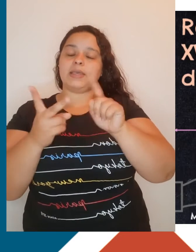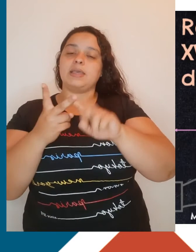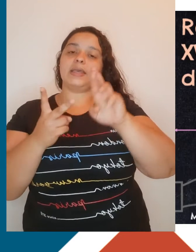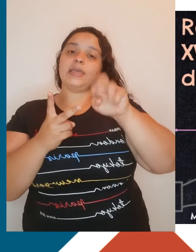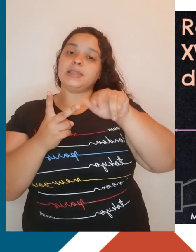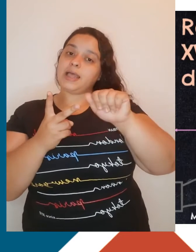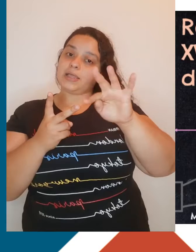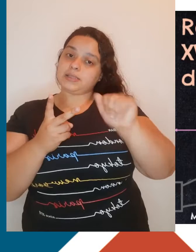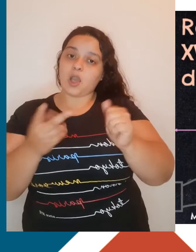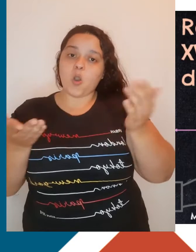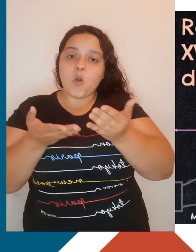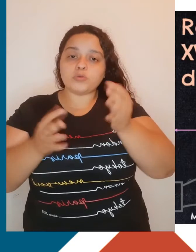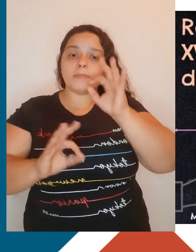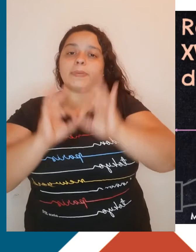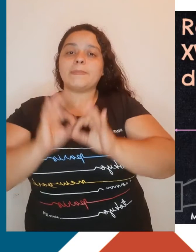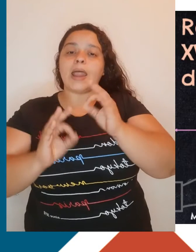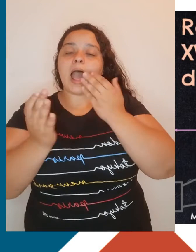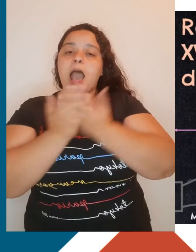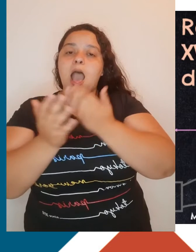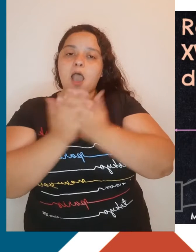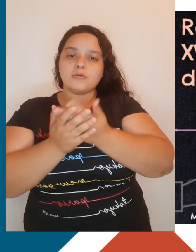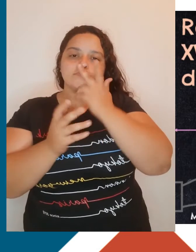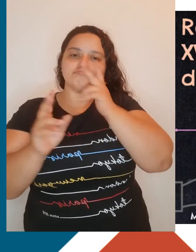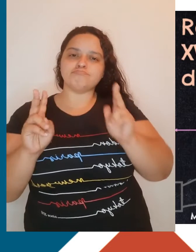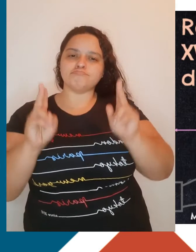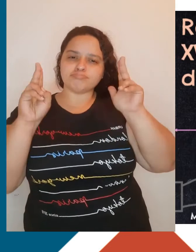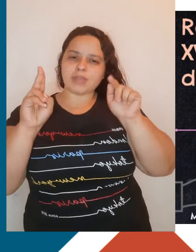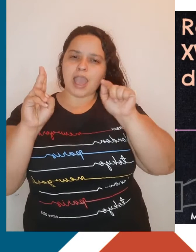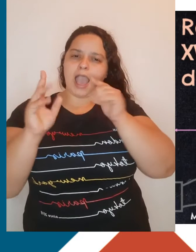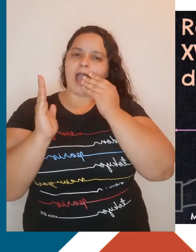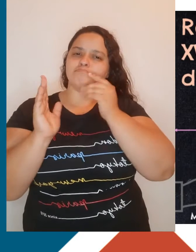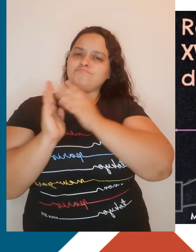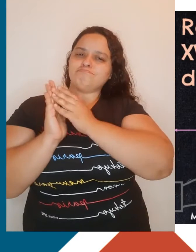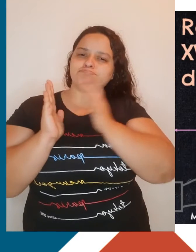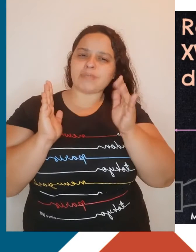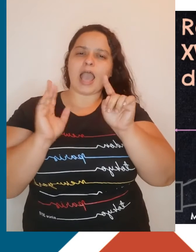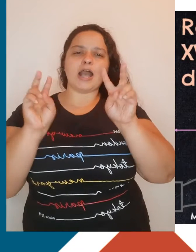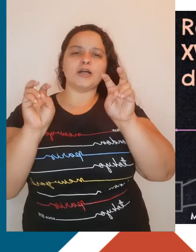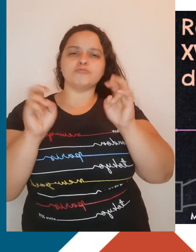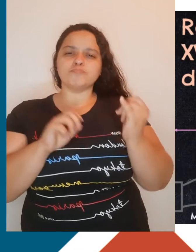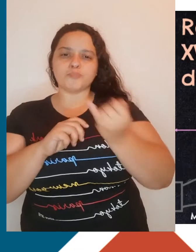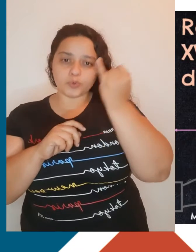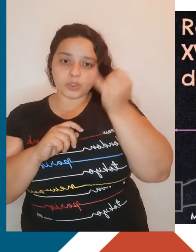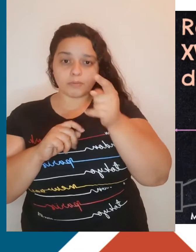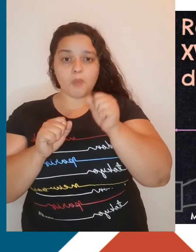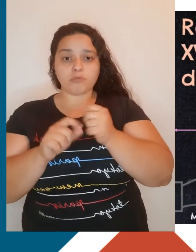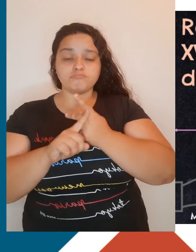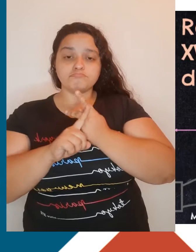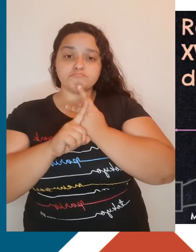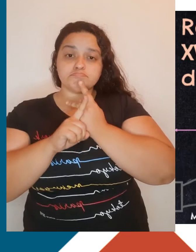aula, onde fizemos um recorte de um assunto muito amplo. Você pode encontrar mais informações e detalhes